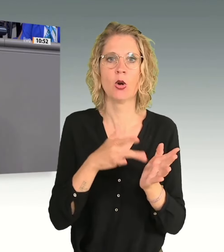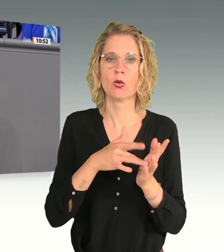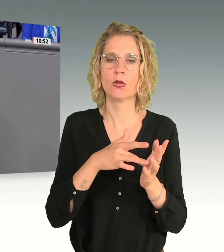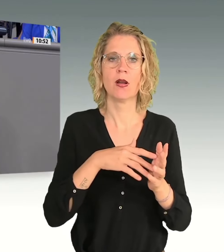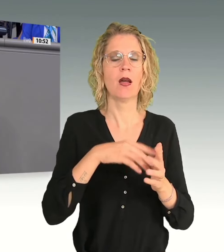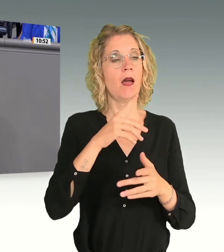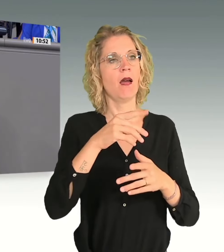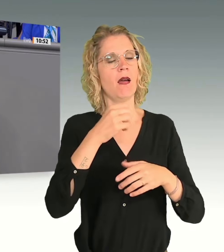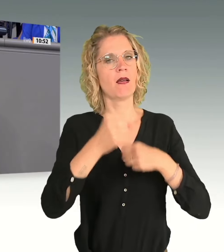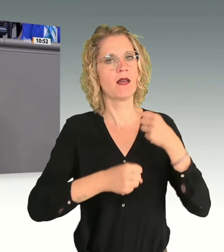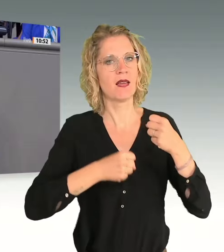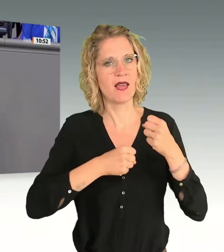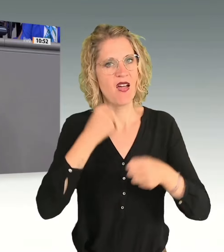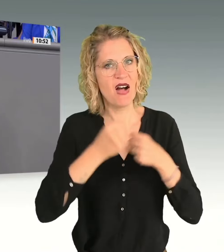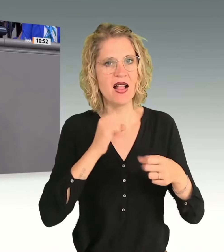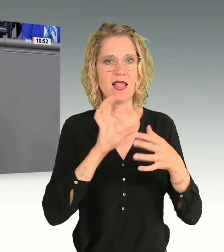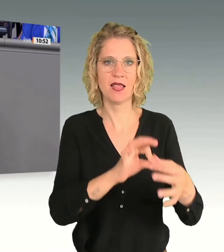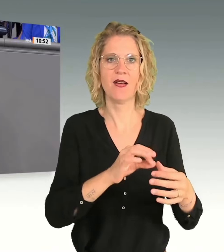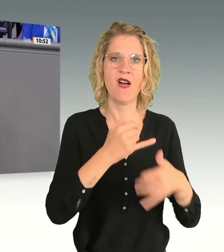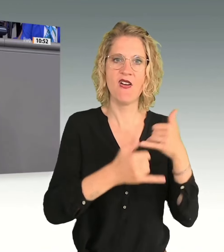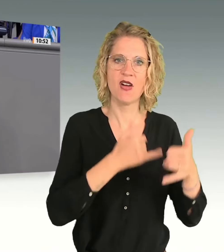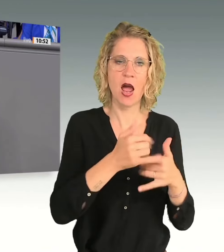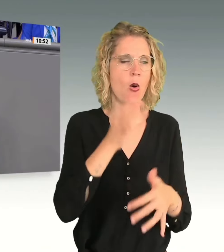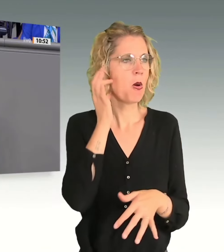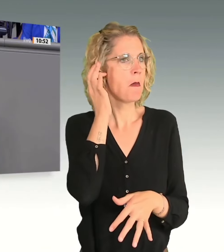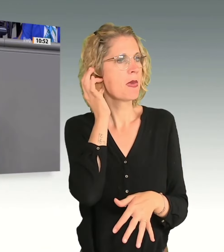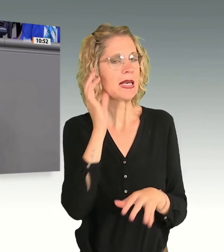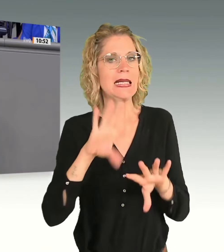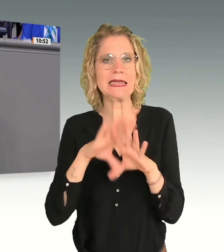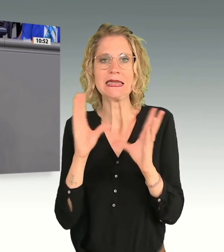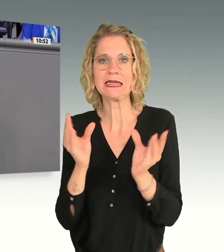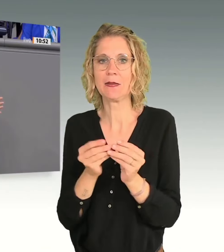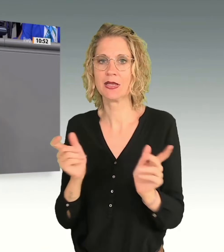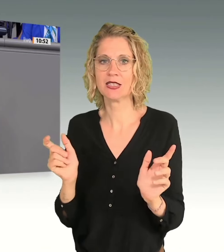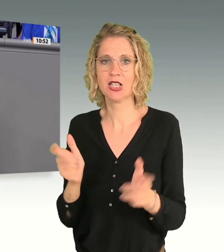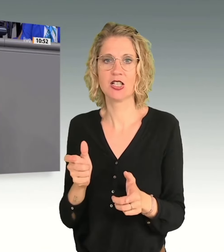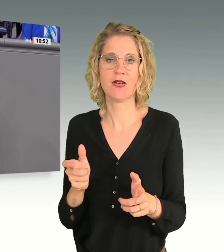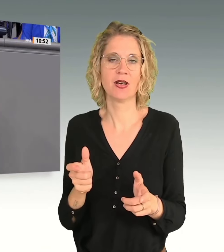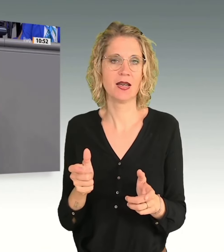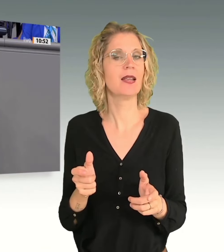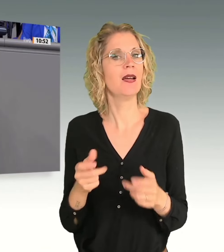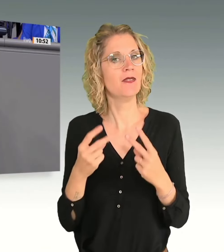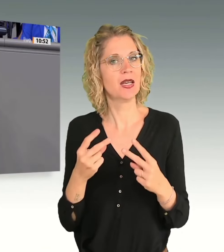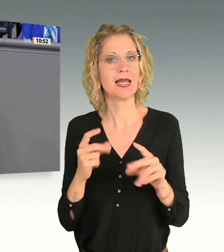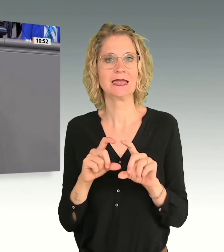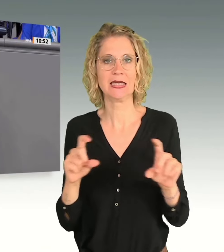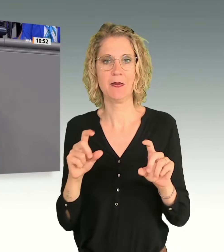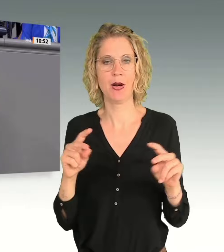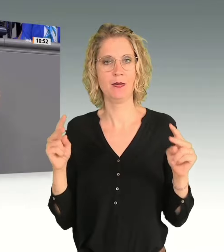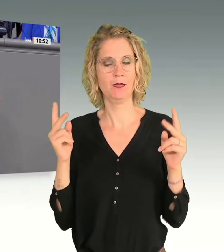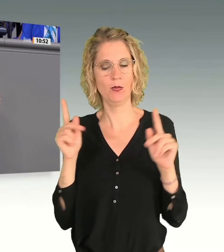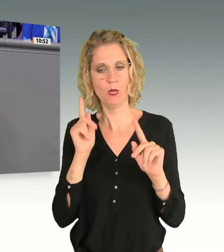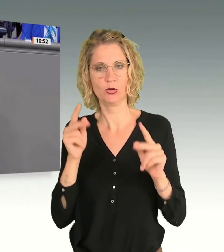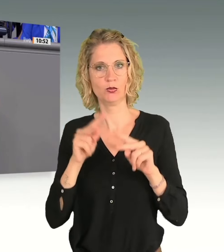Mädchen ist ein Thema, das gesamtgesellschaftlich ist und auch so betrachtet werden muss. Und zu unserer